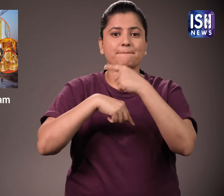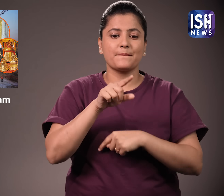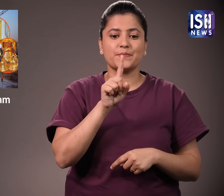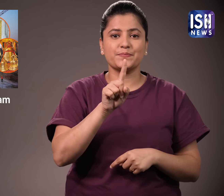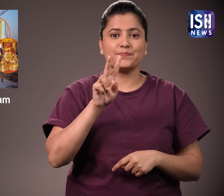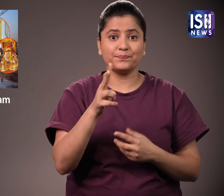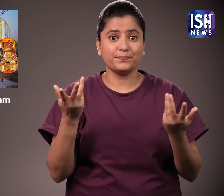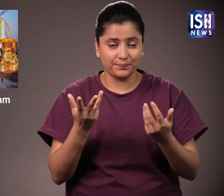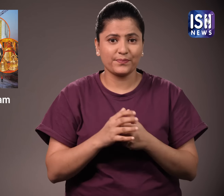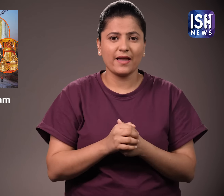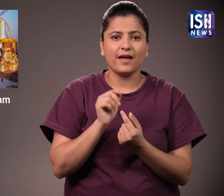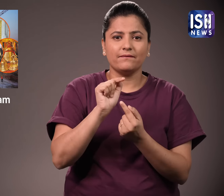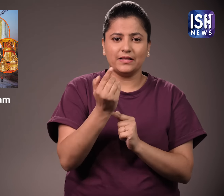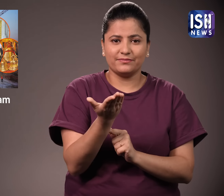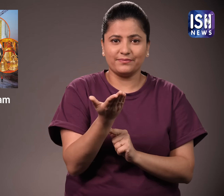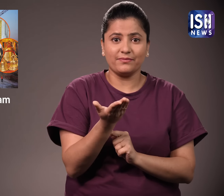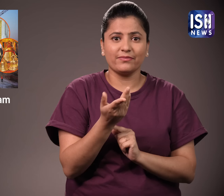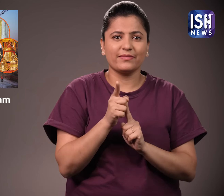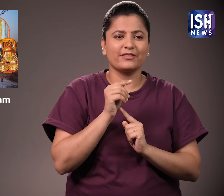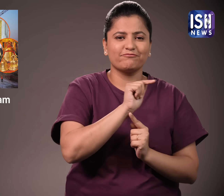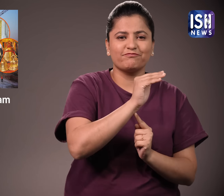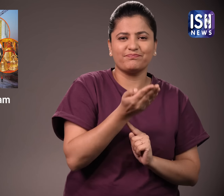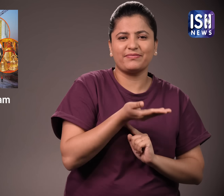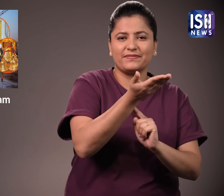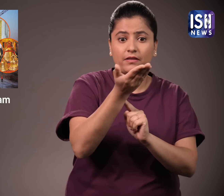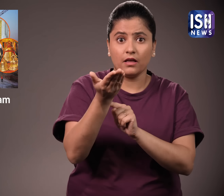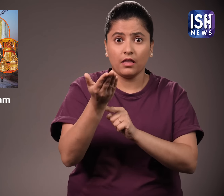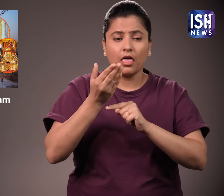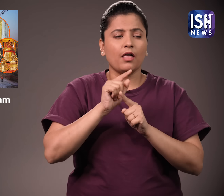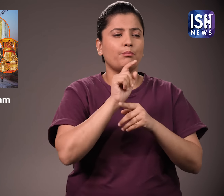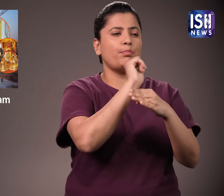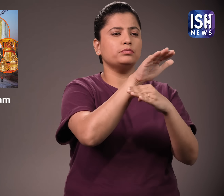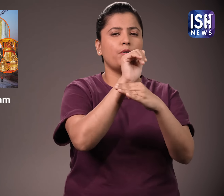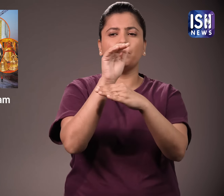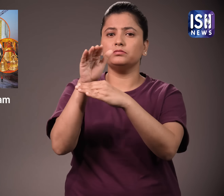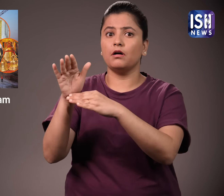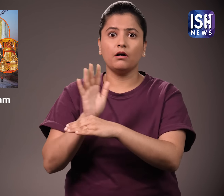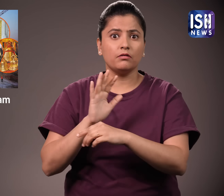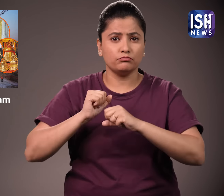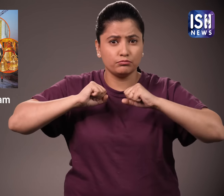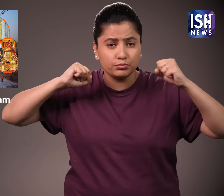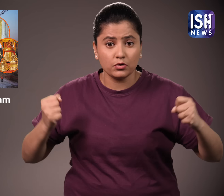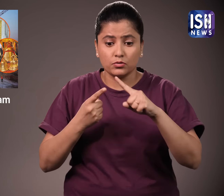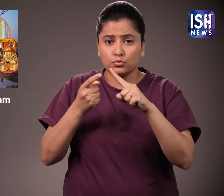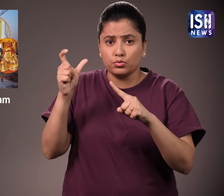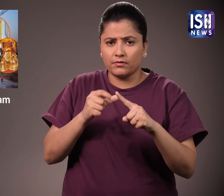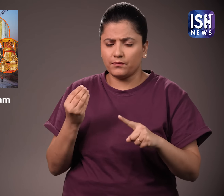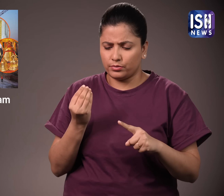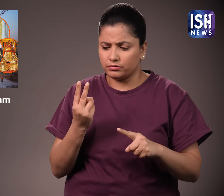राम मंदिर के उटगाटन समारों के निमंदरन कार्ड सभी महमानों को हाथो हाथ दिये जा रहे